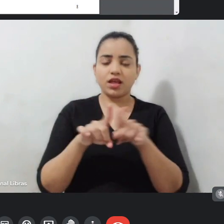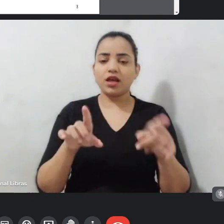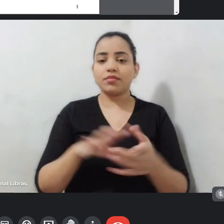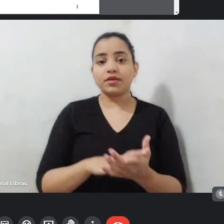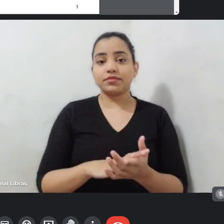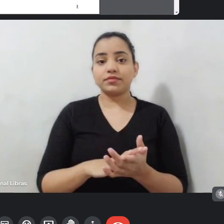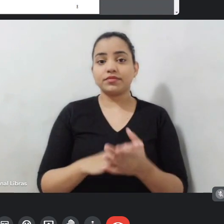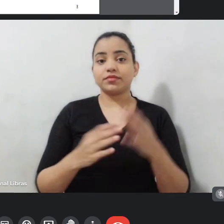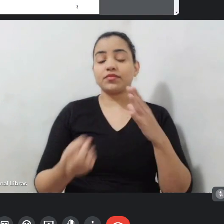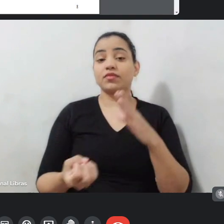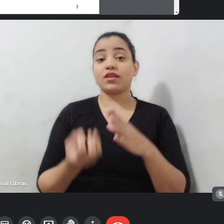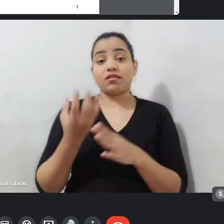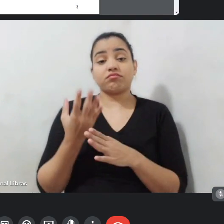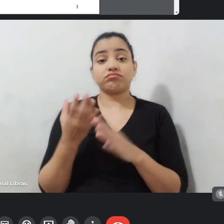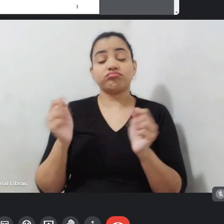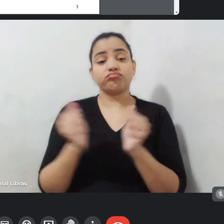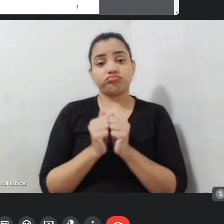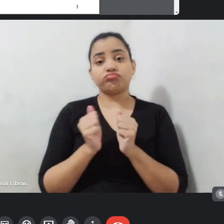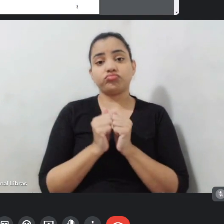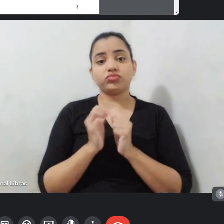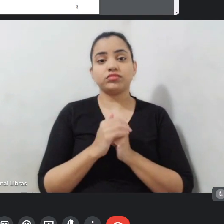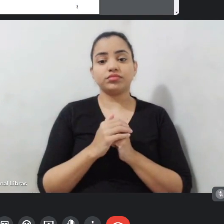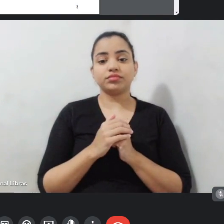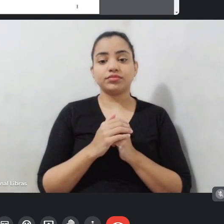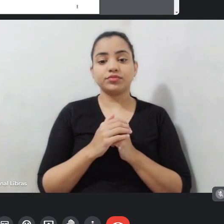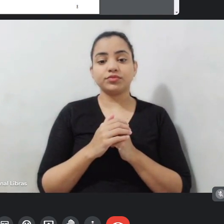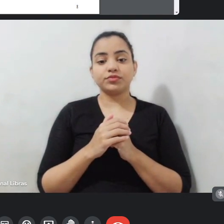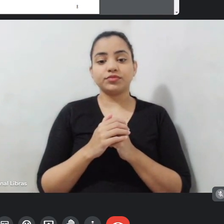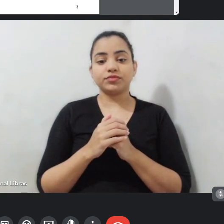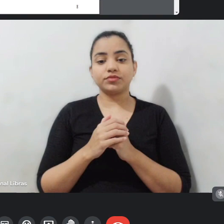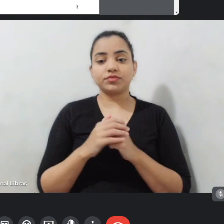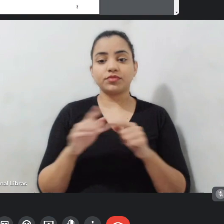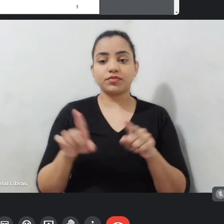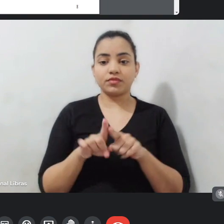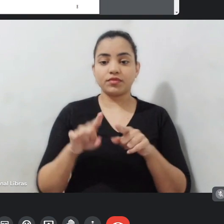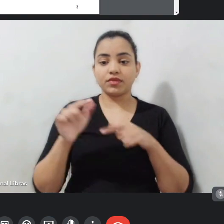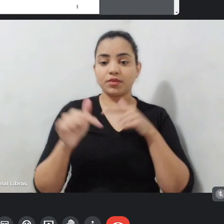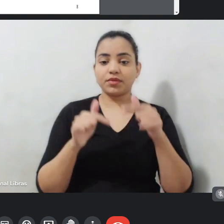com o cinema em si. Aí, as etapas de finalização que são